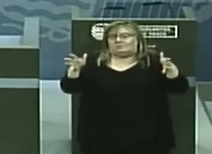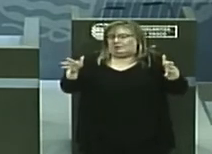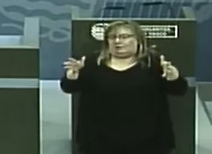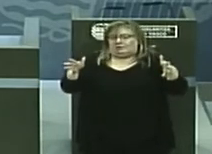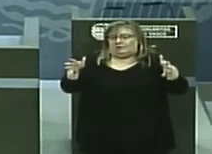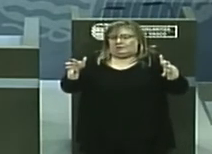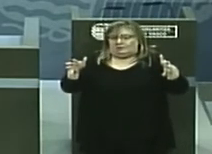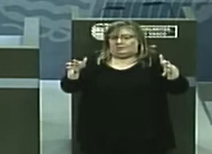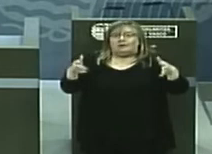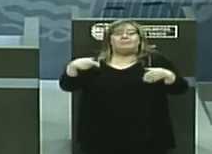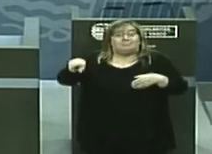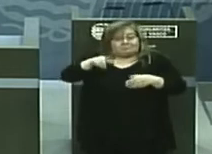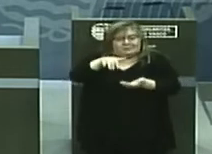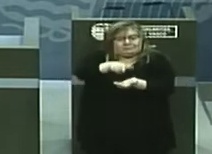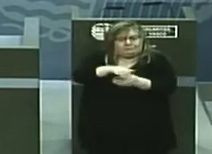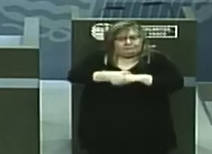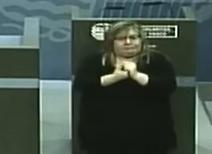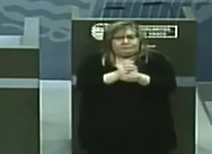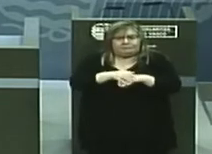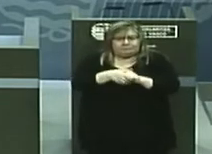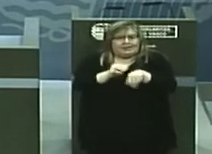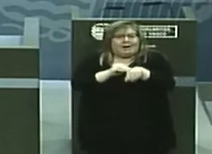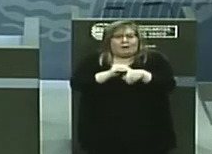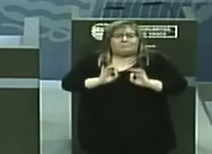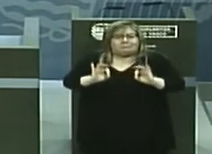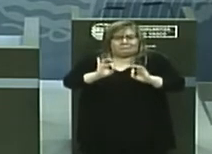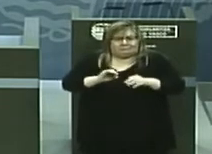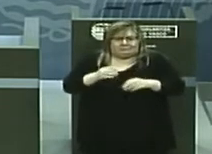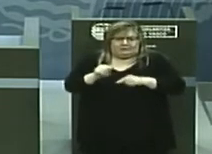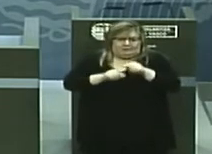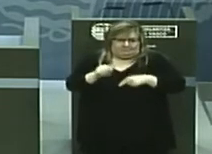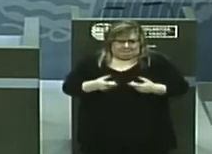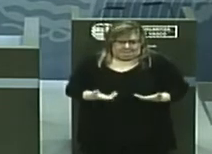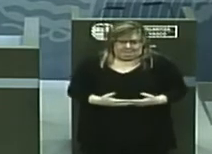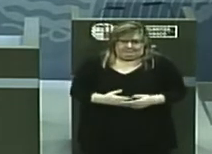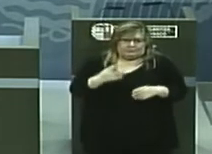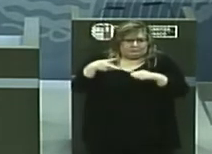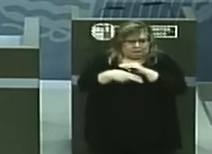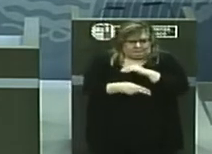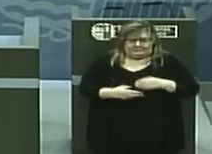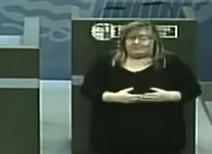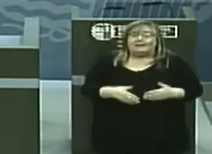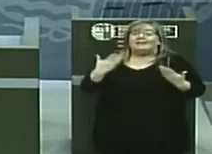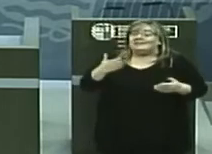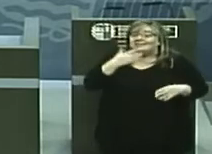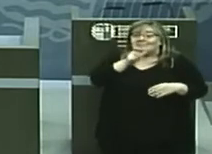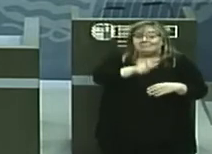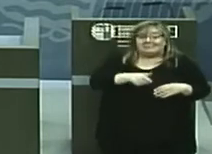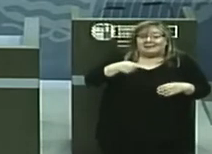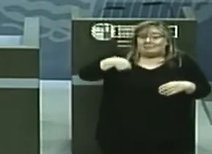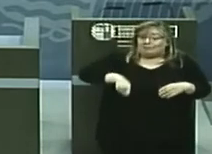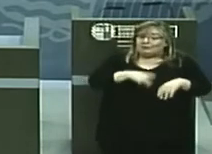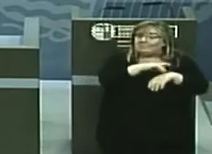Se facilitará alcohol gel. Cuando es el profesional quien acude a un domicilio,